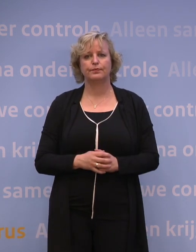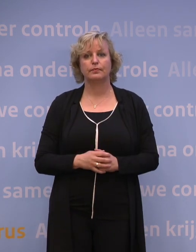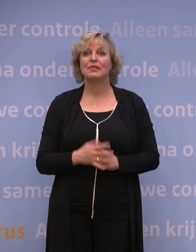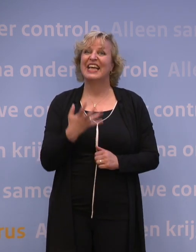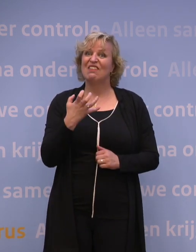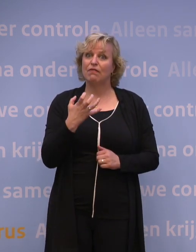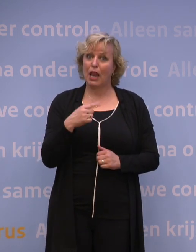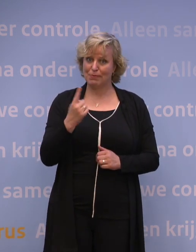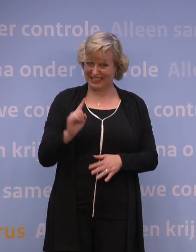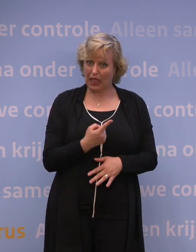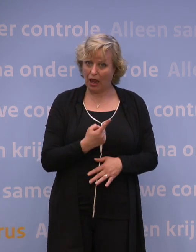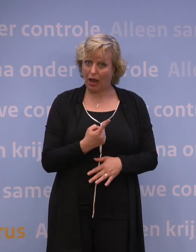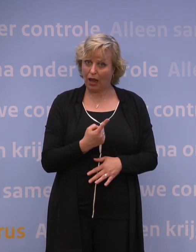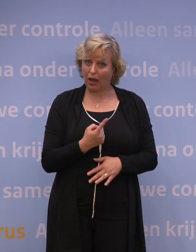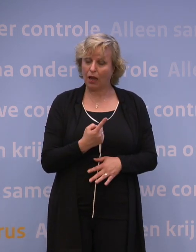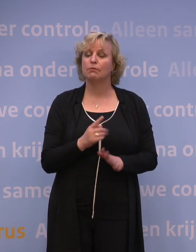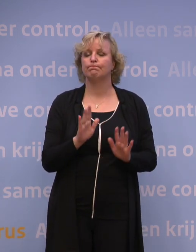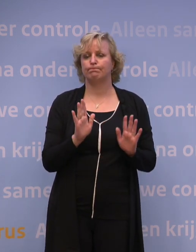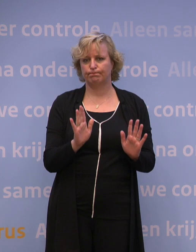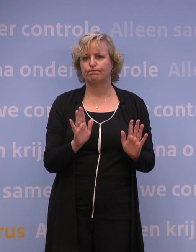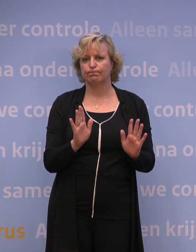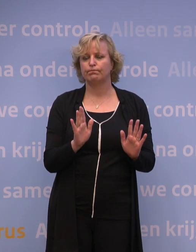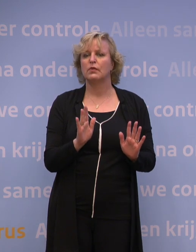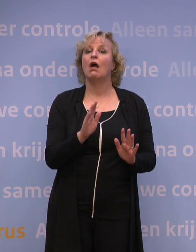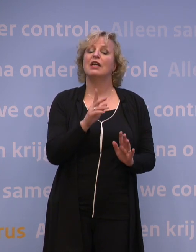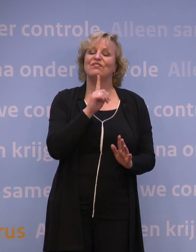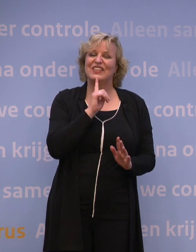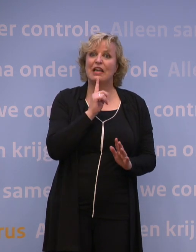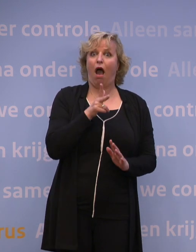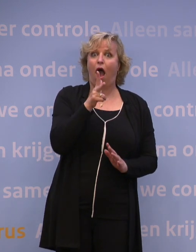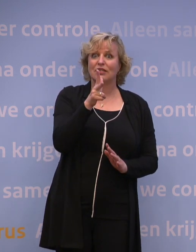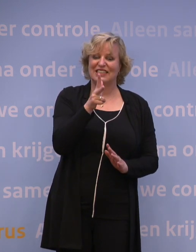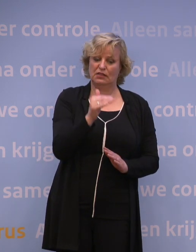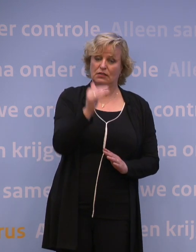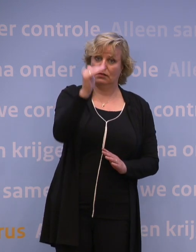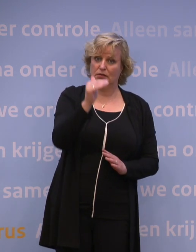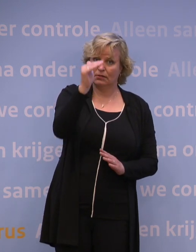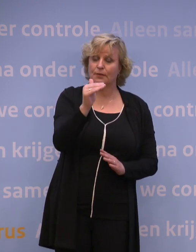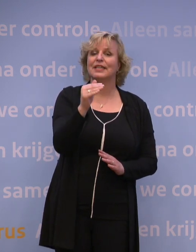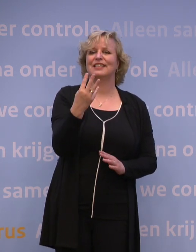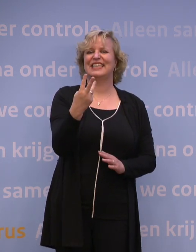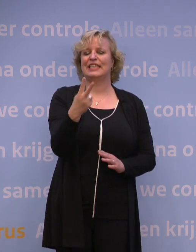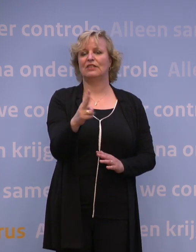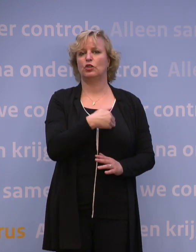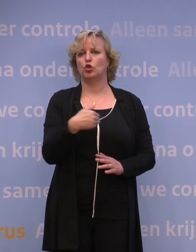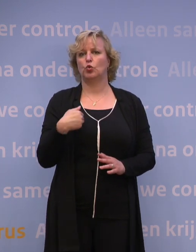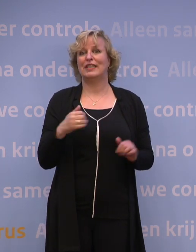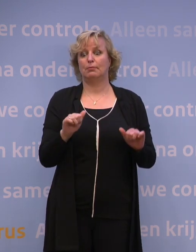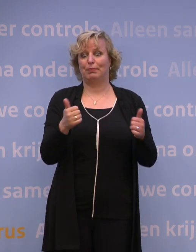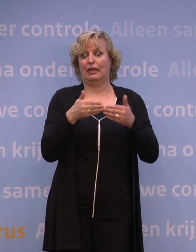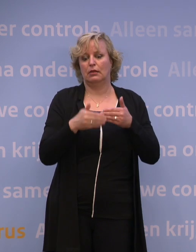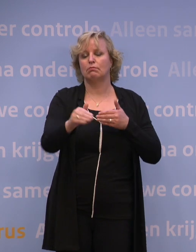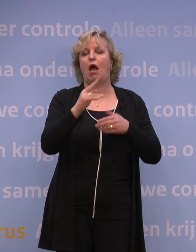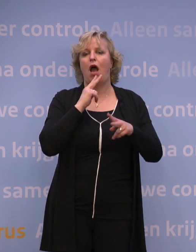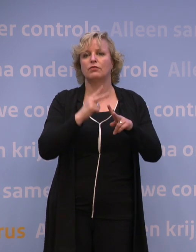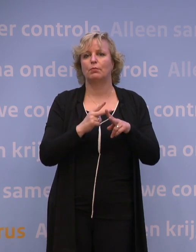je sneller? Dan kunnen alle 18-plussers die nog geen prik hebben gehad, vanaf 23 juni een afspraak maken om